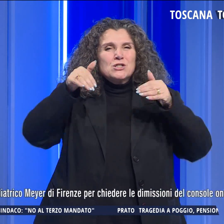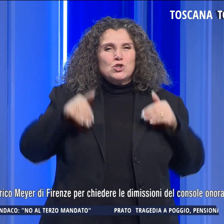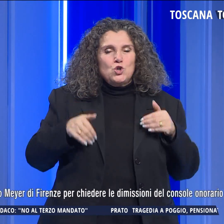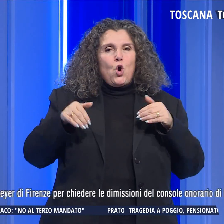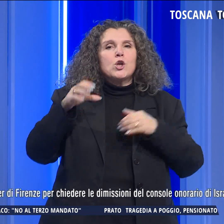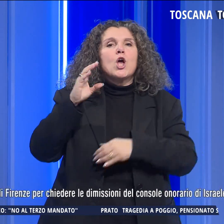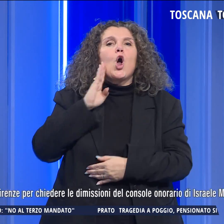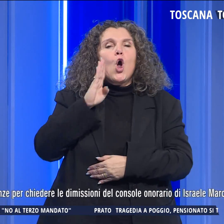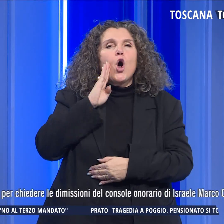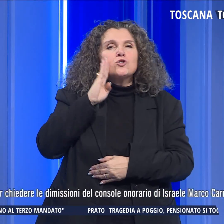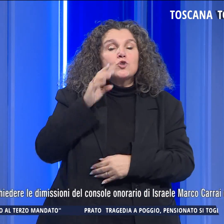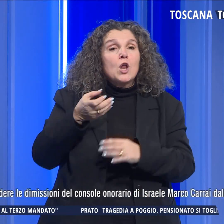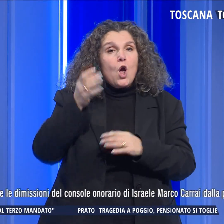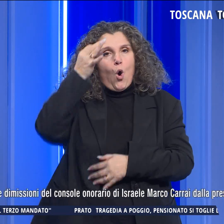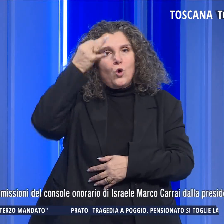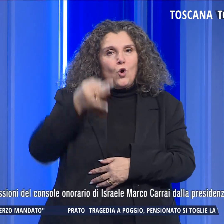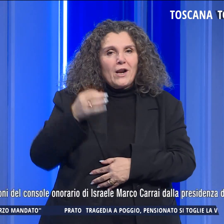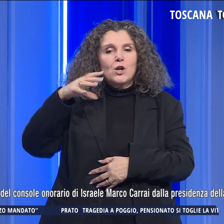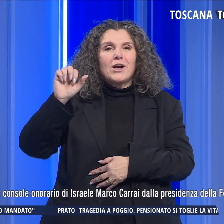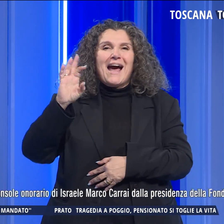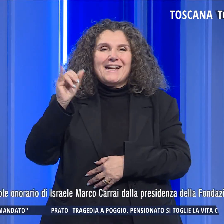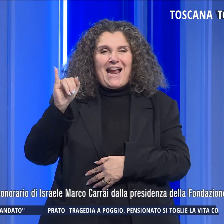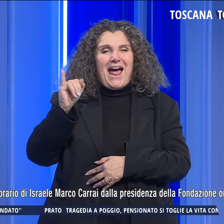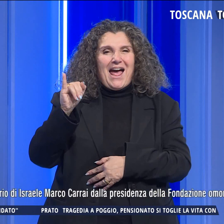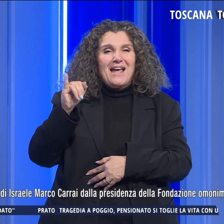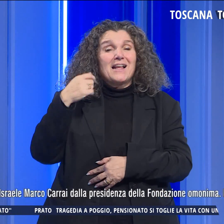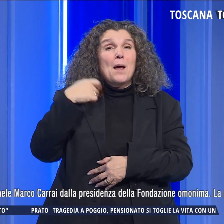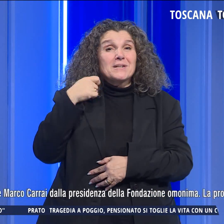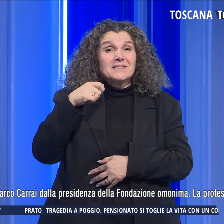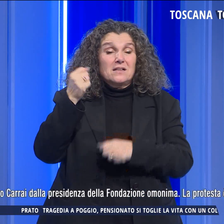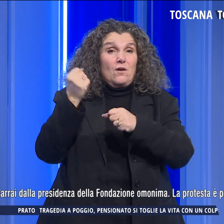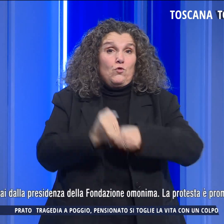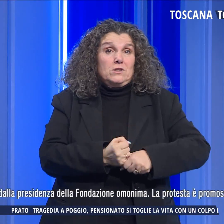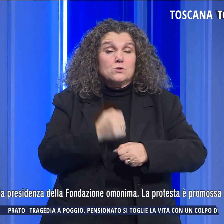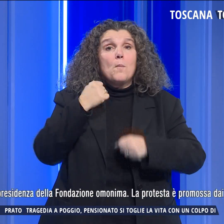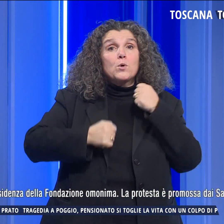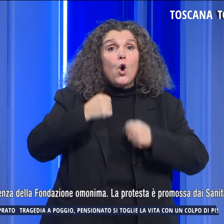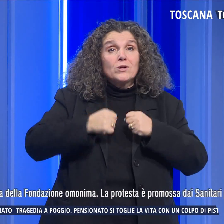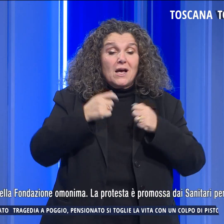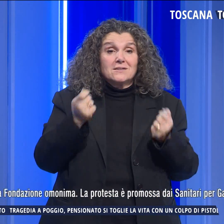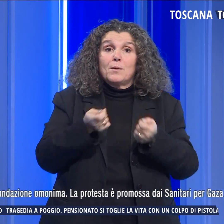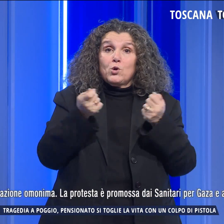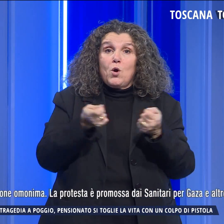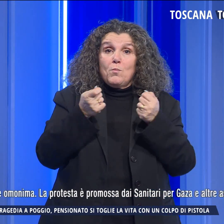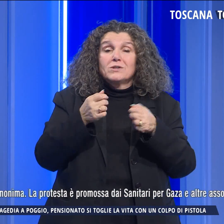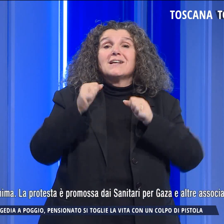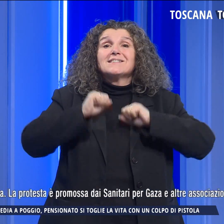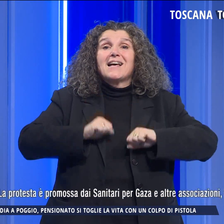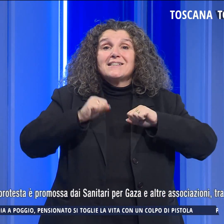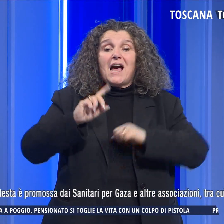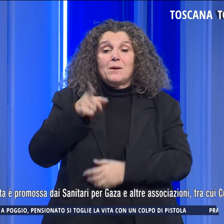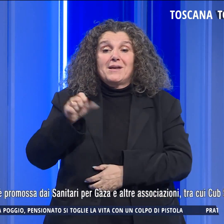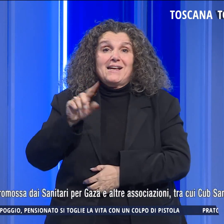di Israele, Carrai, dalla presidenza della fondazione. La protesta è promossa dai sanitari per Gaza